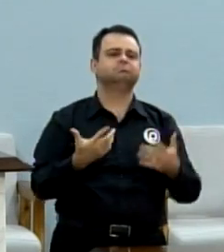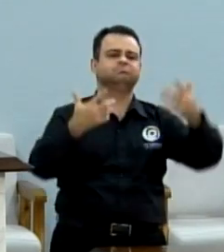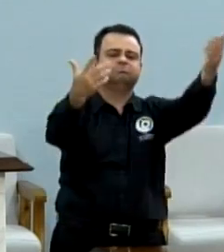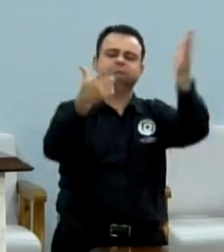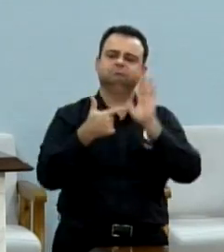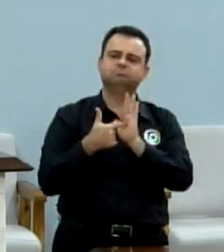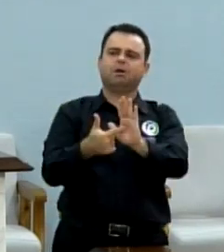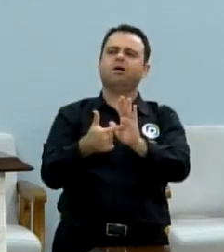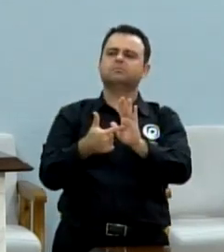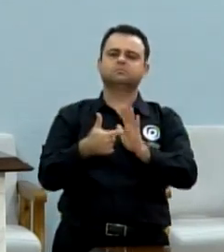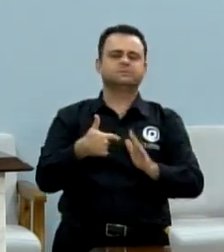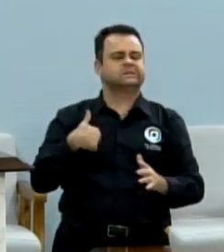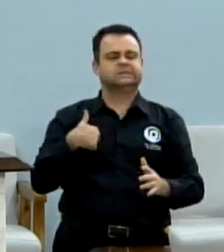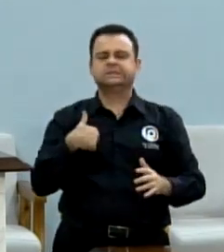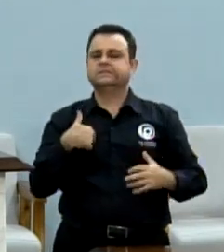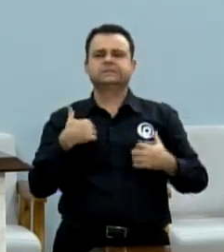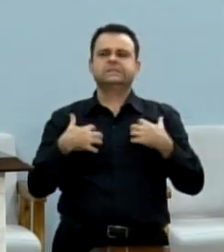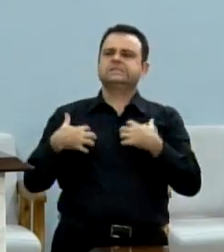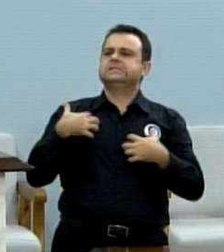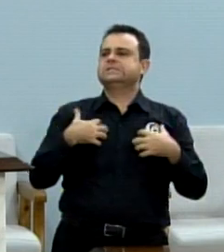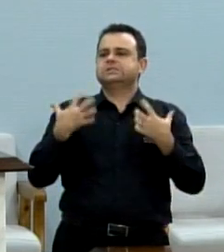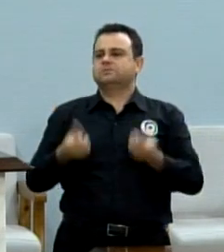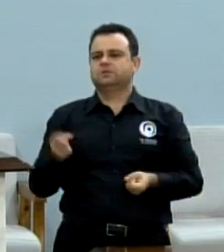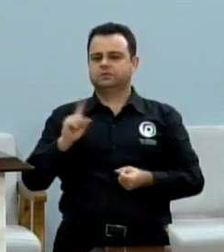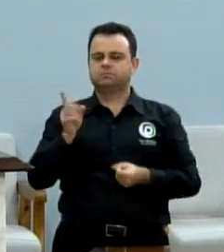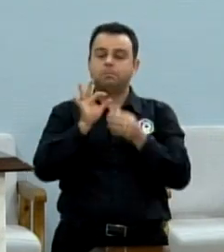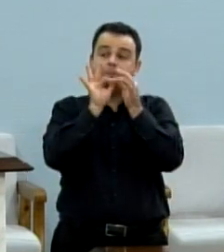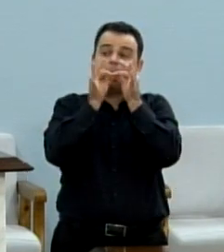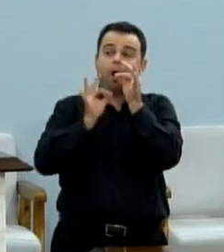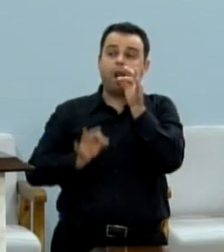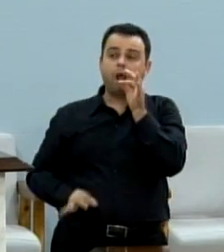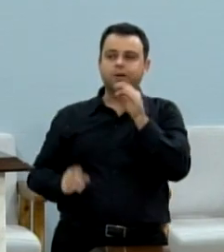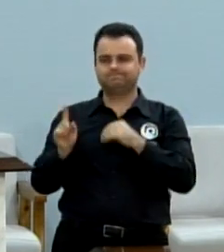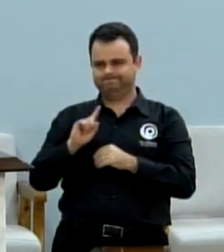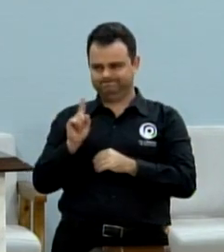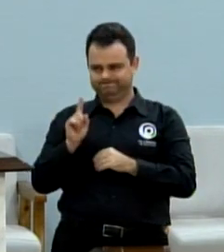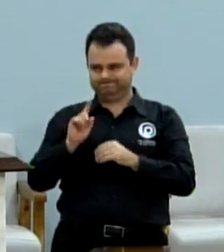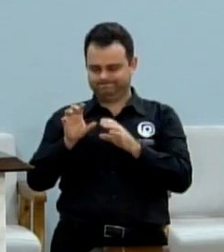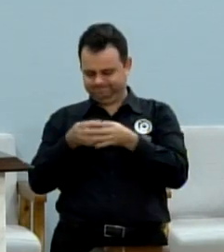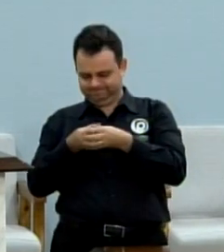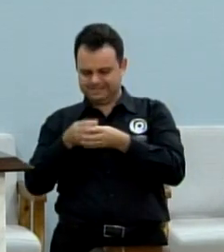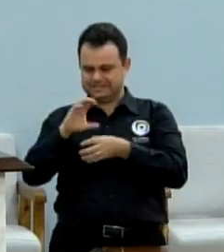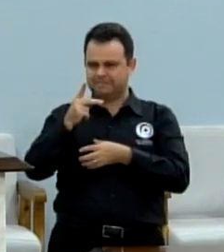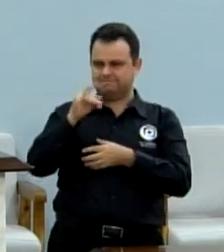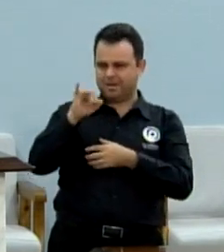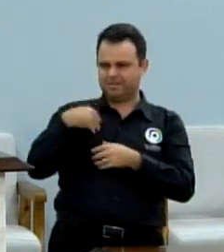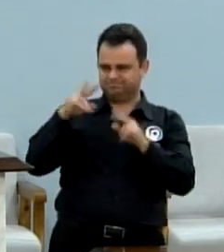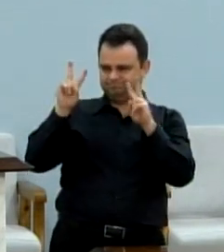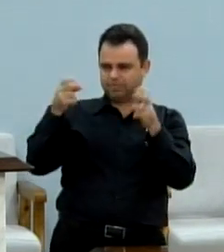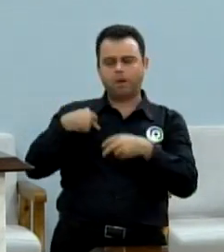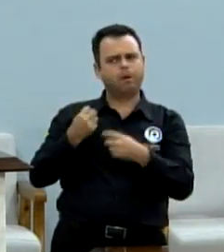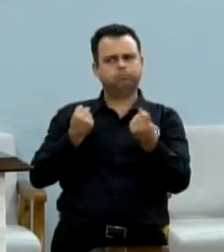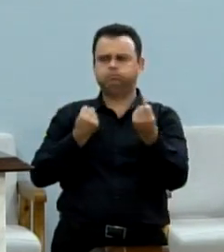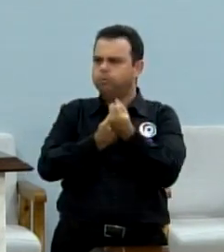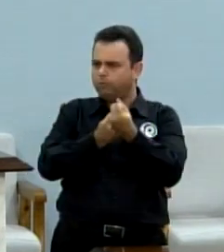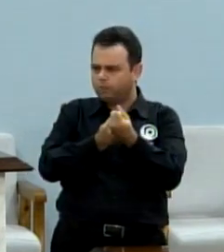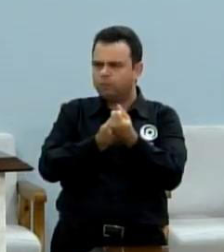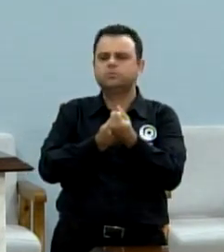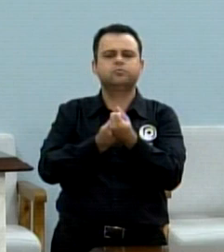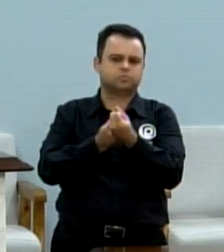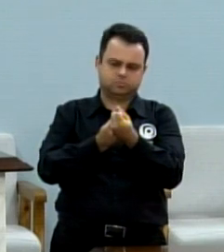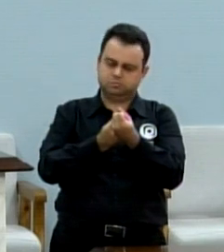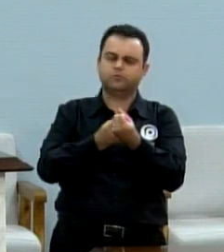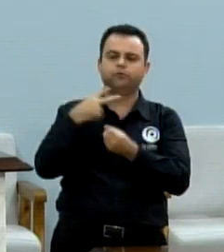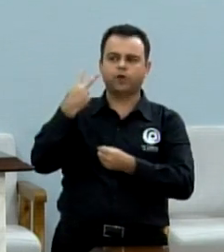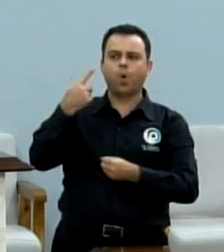mostrando descontentamento. Nem vou me estender muito sobre o assunto da CPI, todos sabem do meu apoio, já foi citado aqui,